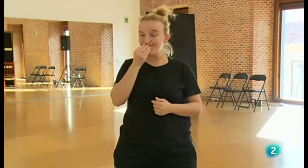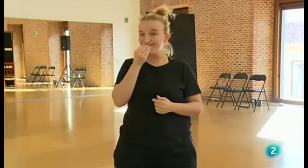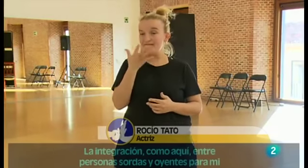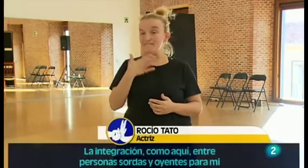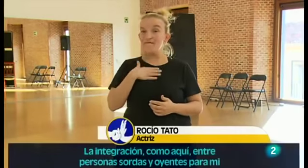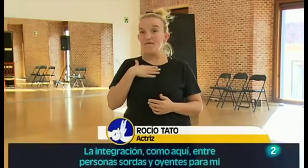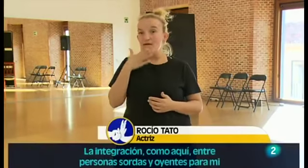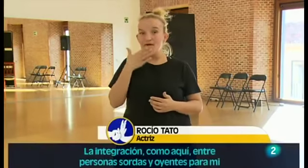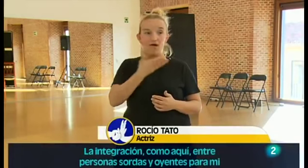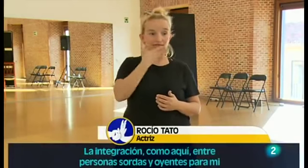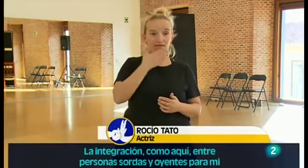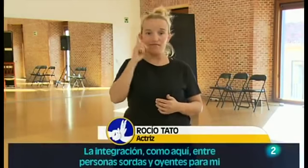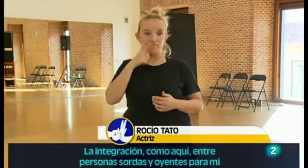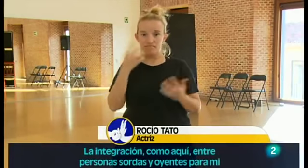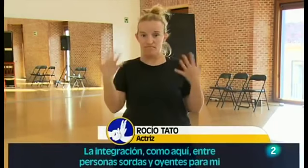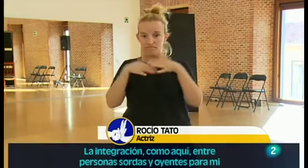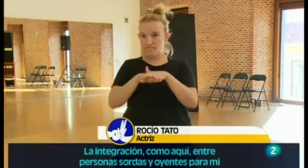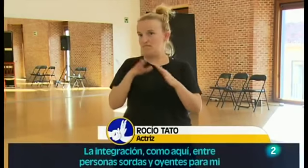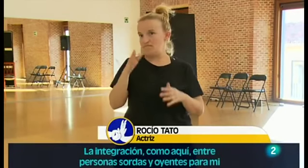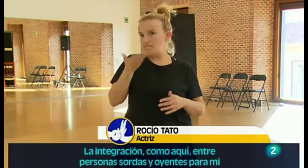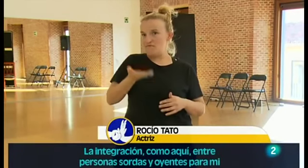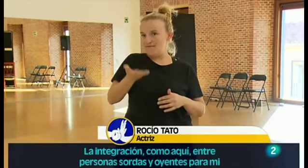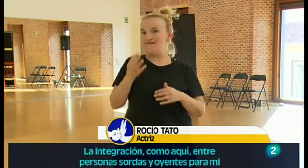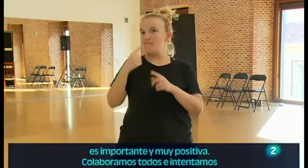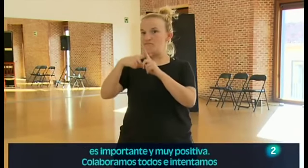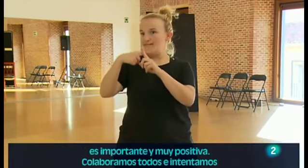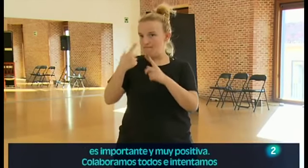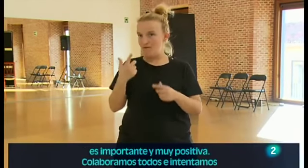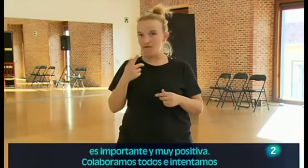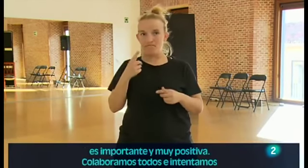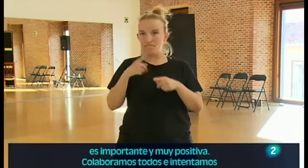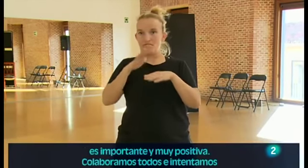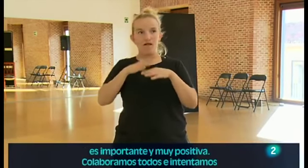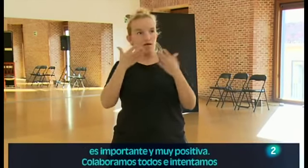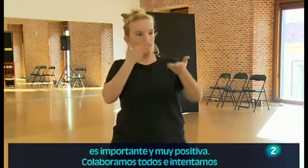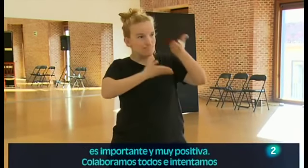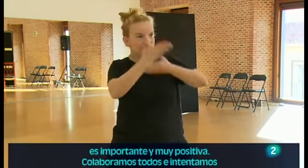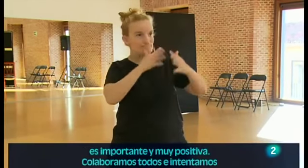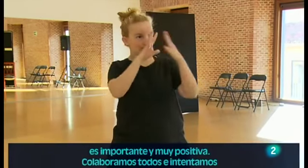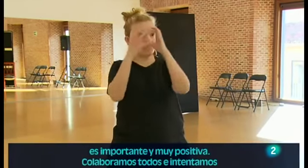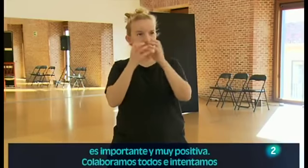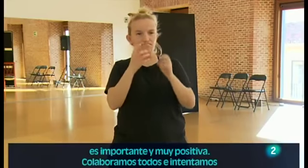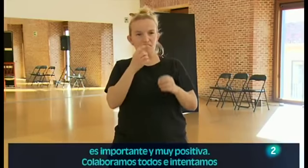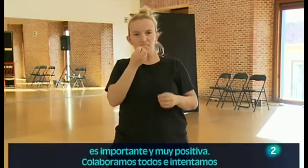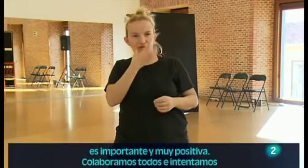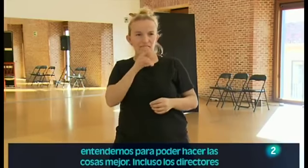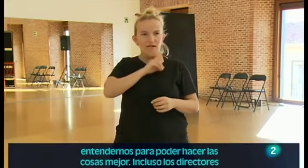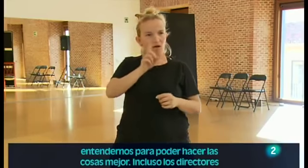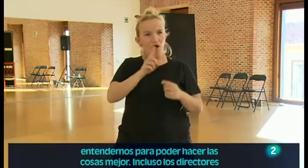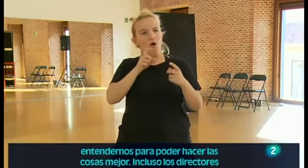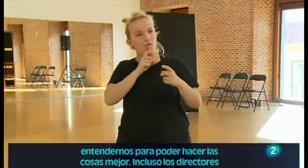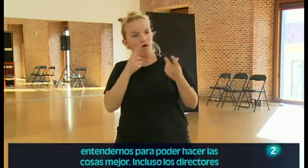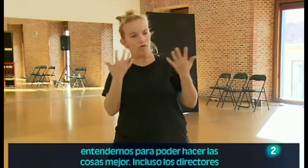La integración como aquí entre personas sordas y oyentes para mí es importante y muy positiva. Colaboramos todos e intentamos